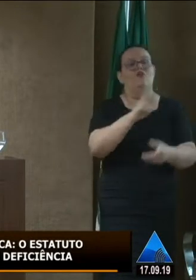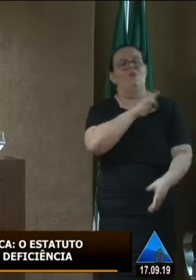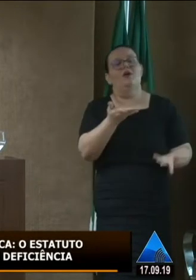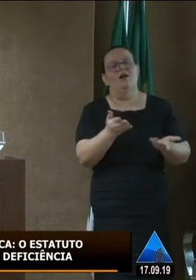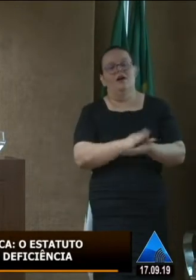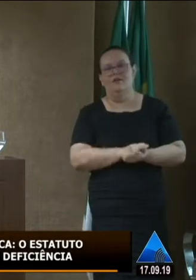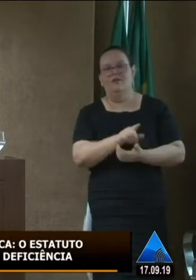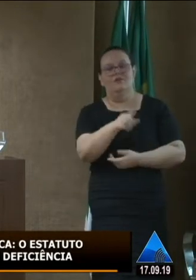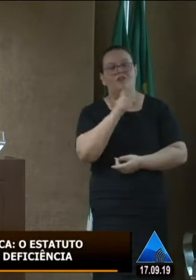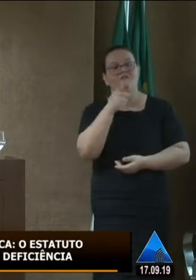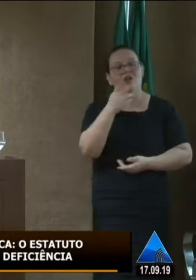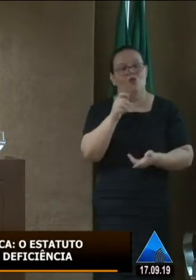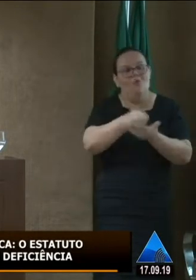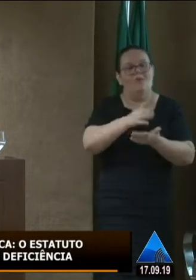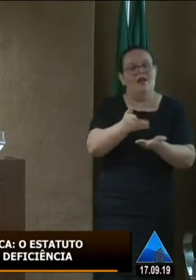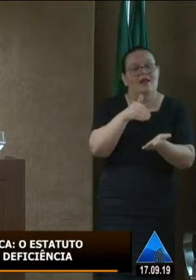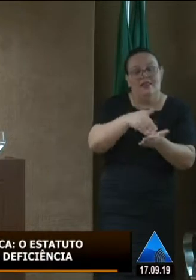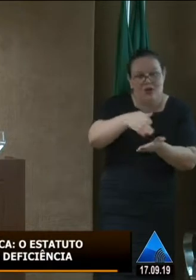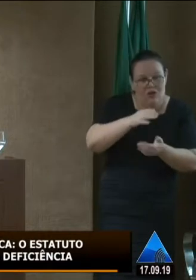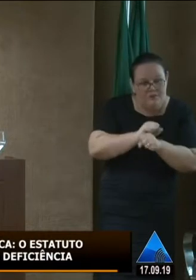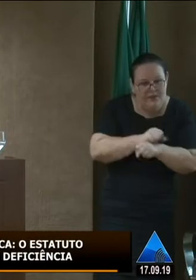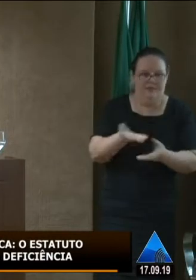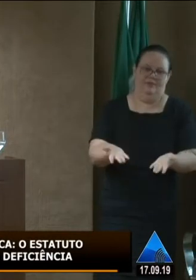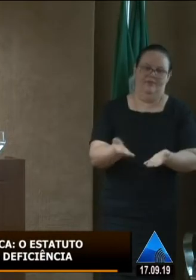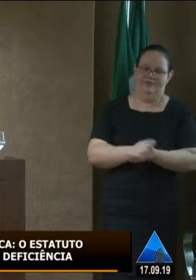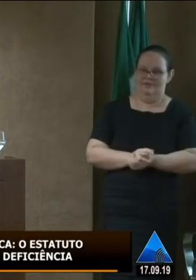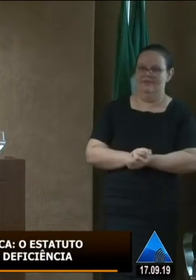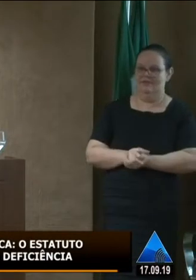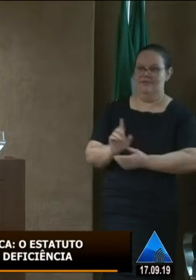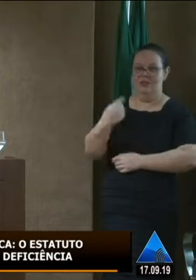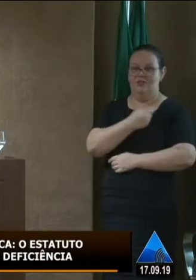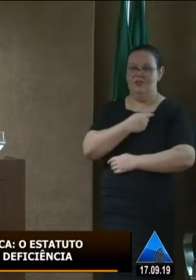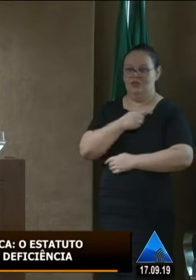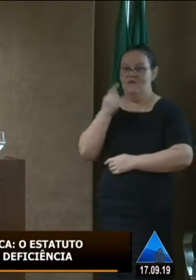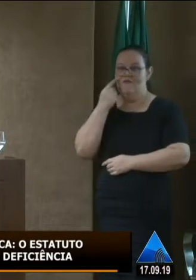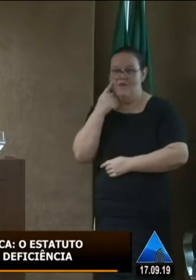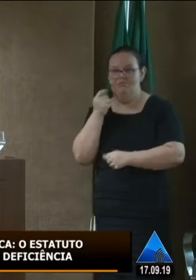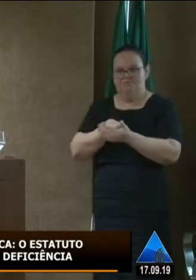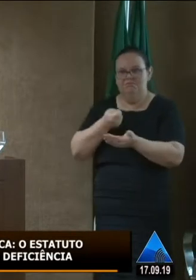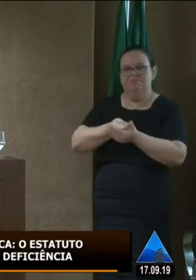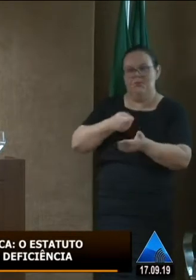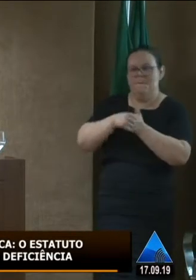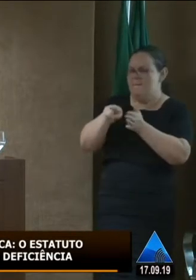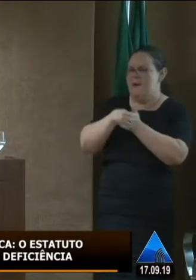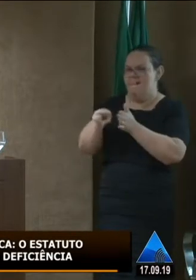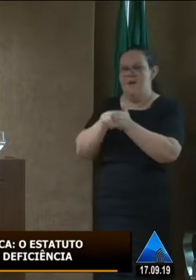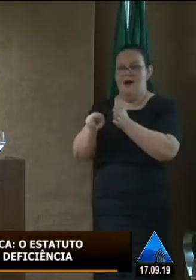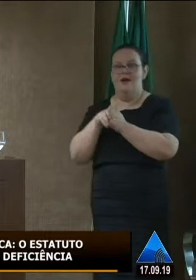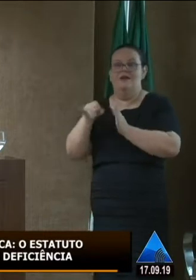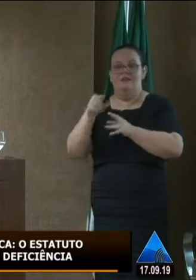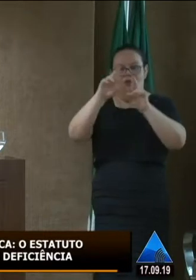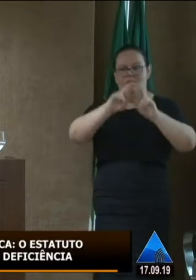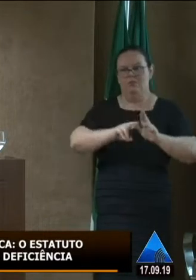você disse que ia cumprir e que até agora não aconteceu mas a gente está lá cobrando perguntando se aquele